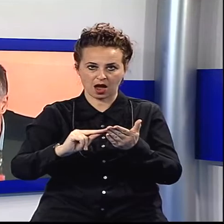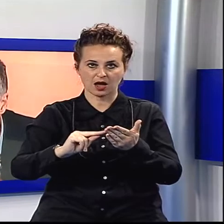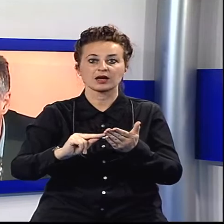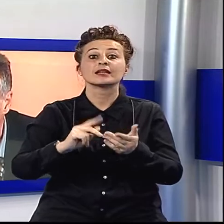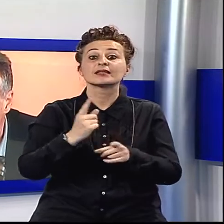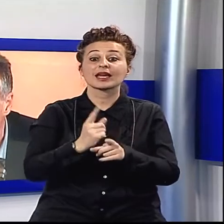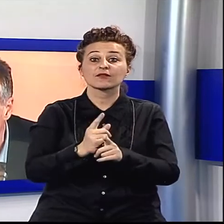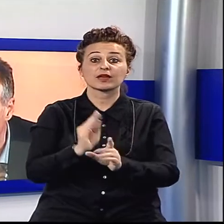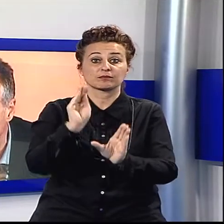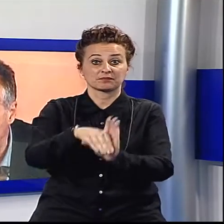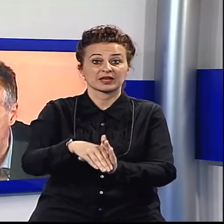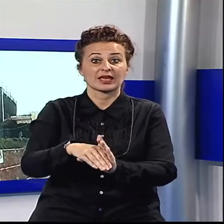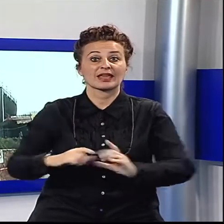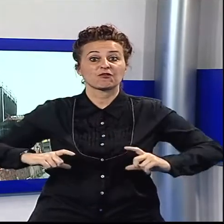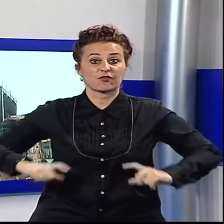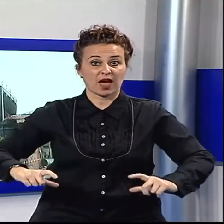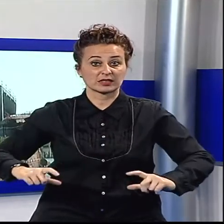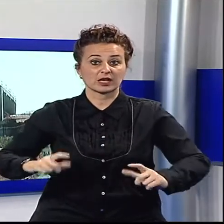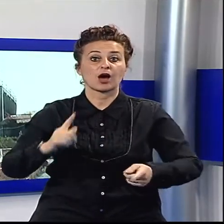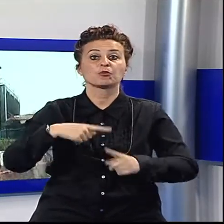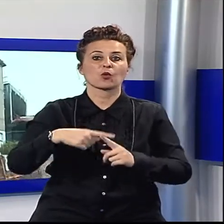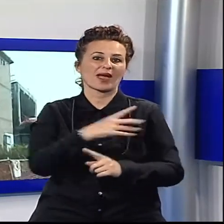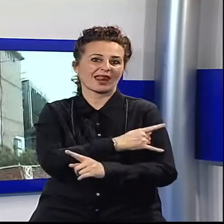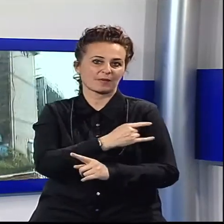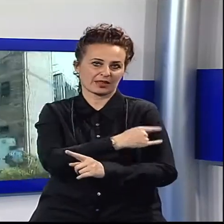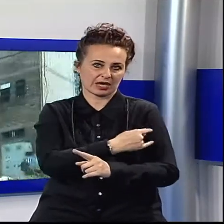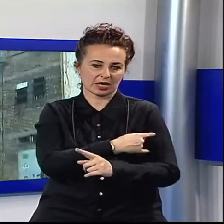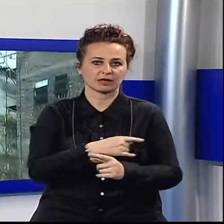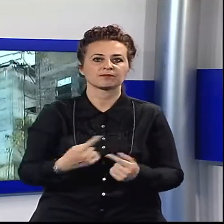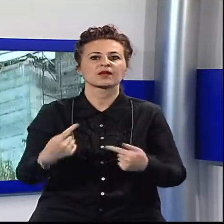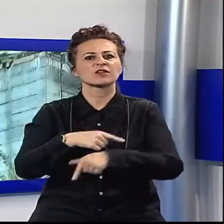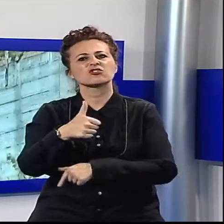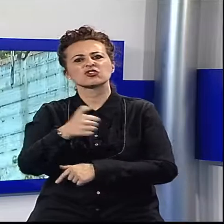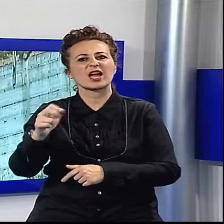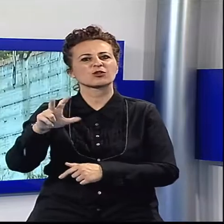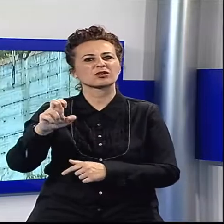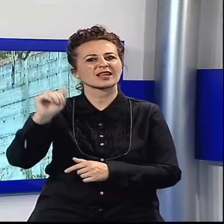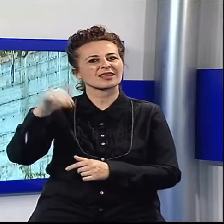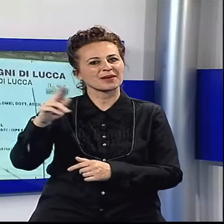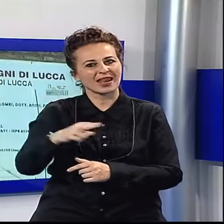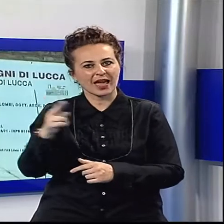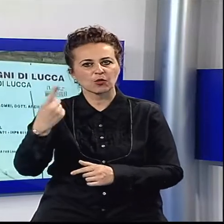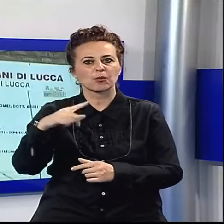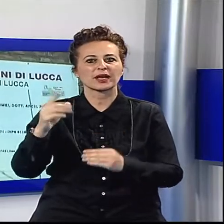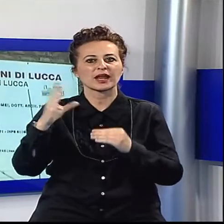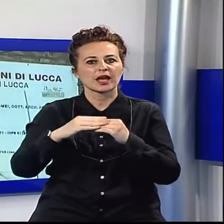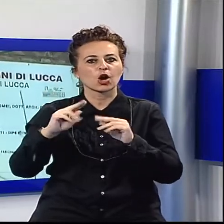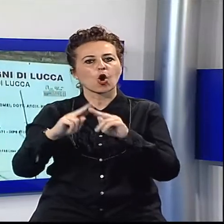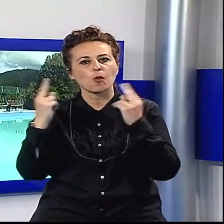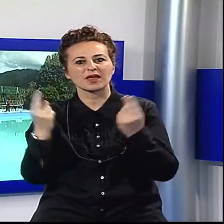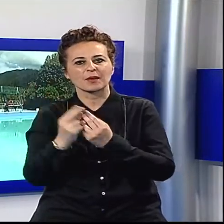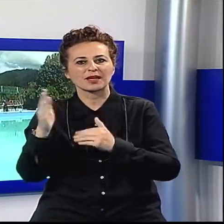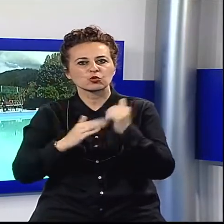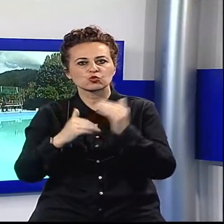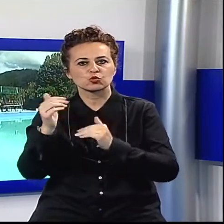ospiterà infanzia e primaria. 130 mila euro sono invece destinati al completamento della struttura nei pressi del villaggio globale,